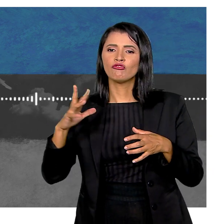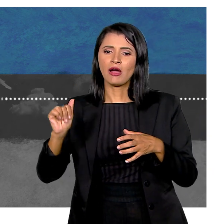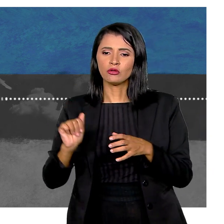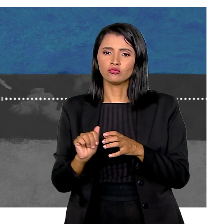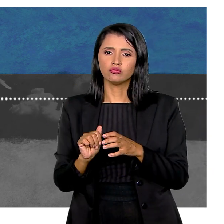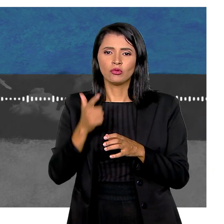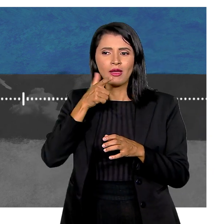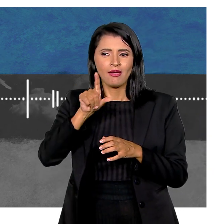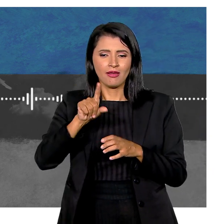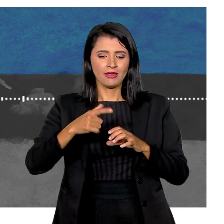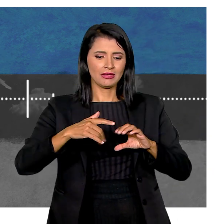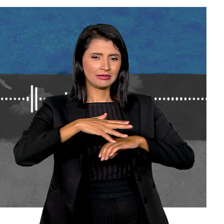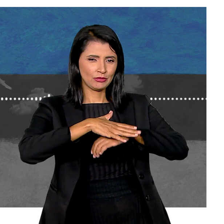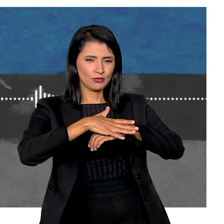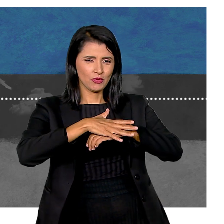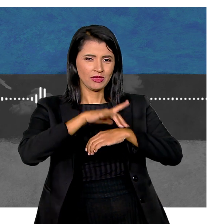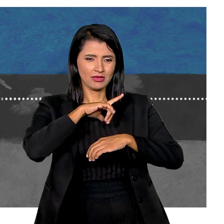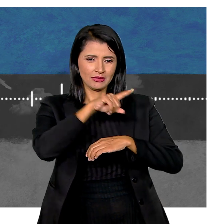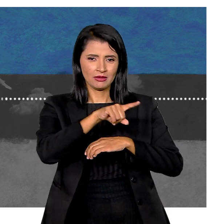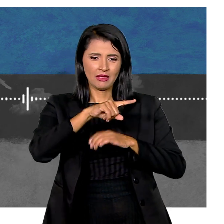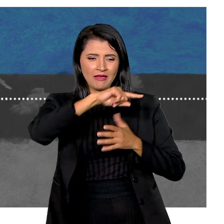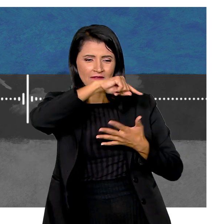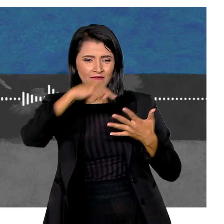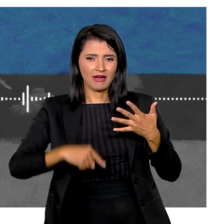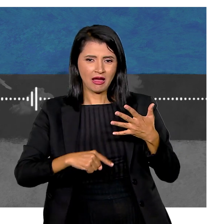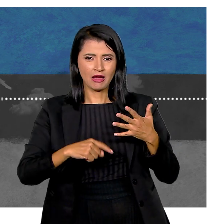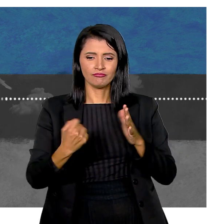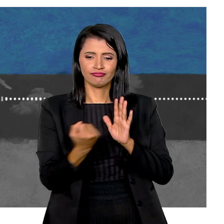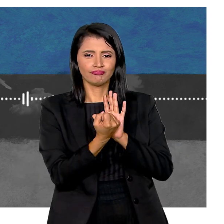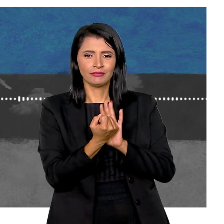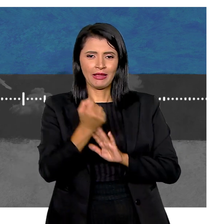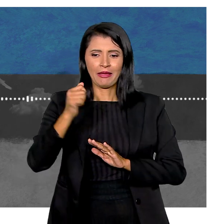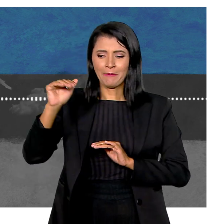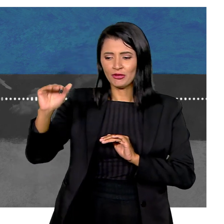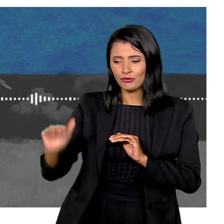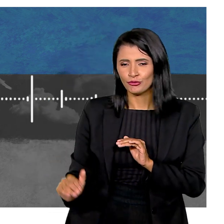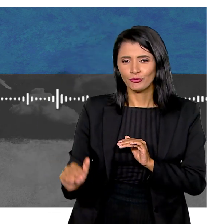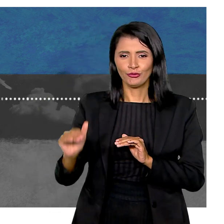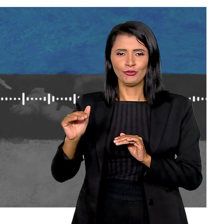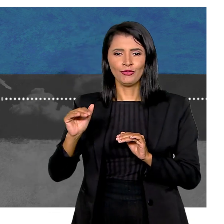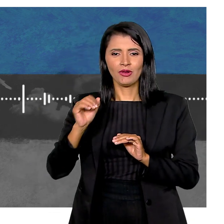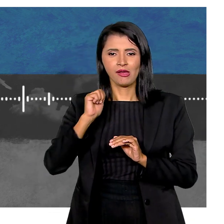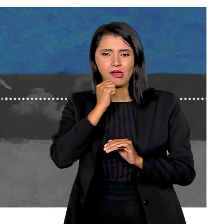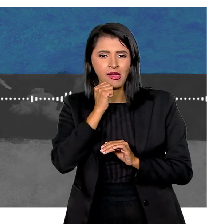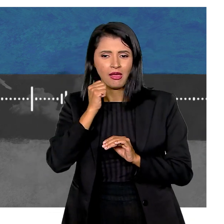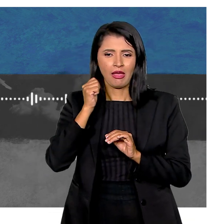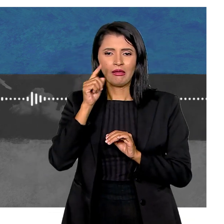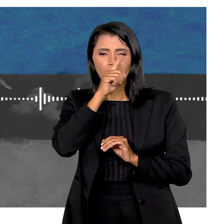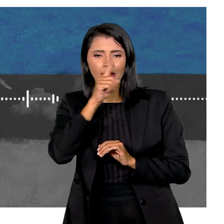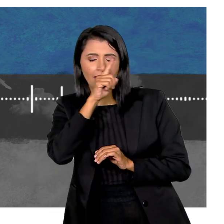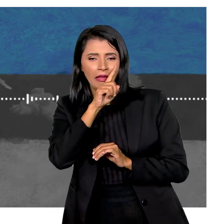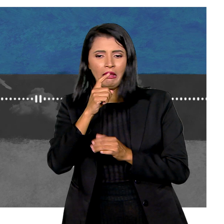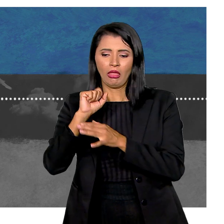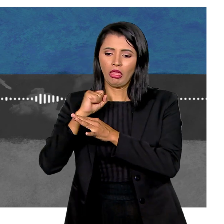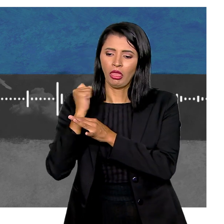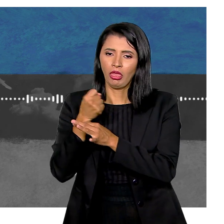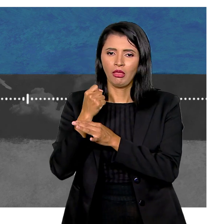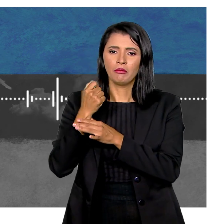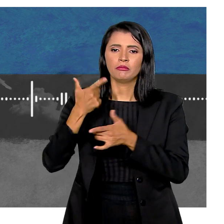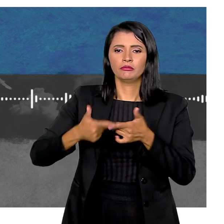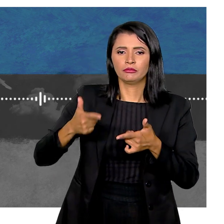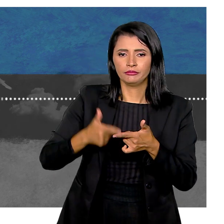dermatano A doença tem um amplo espectro de sintomas Como baixa estrutura, alterações no esqueleto E problemas